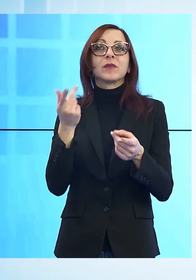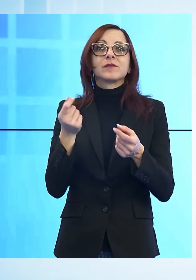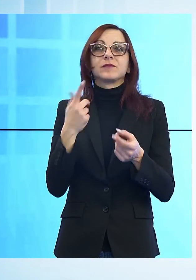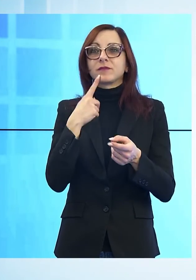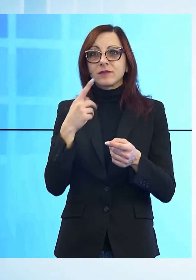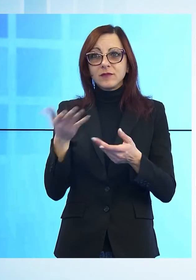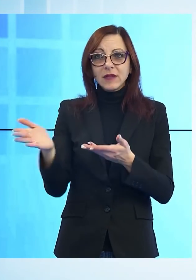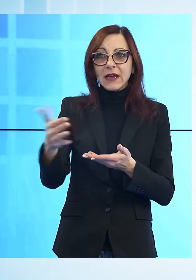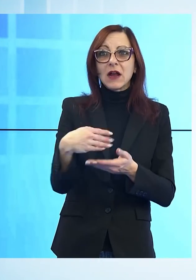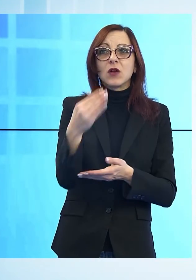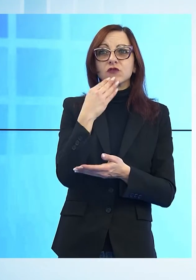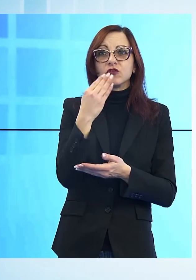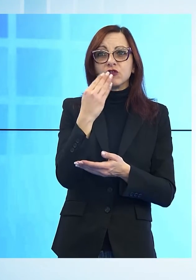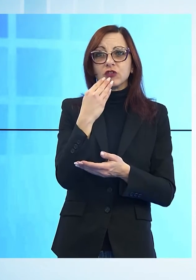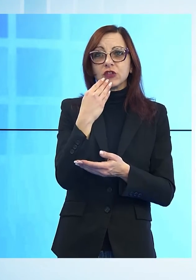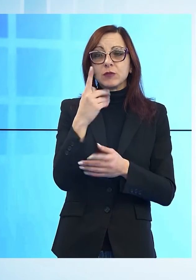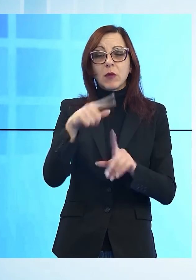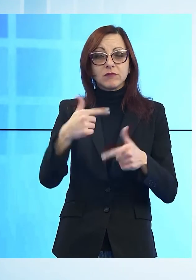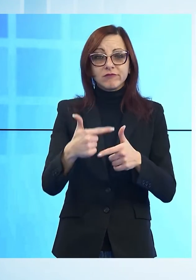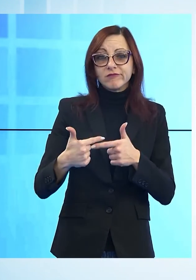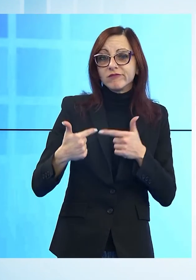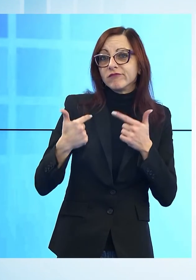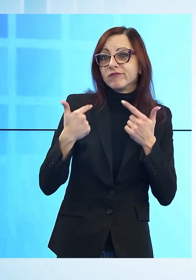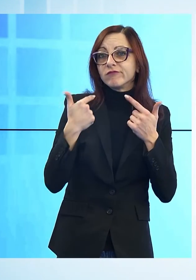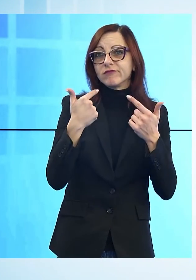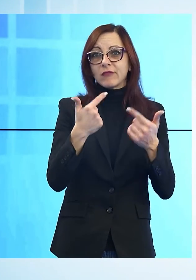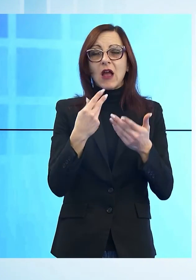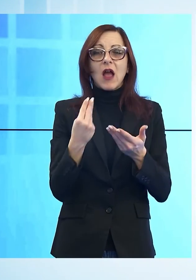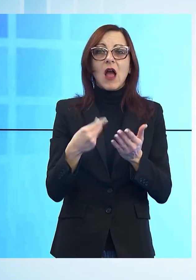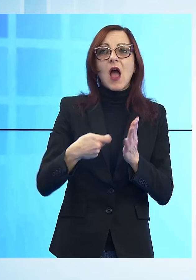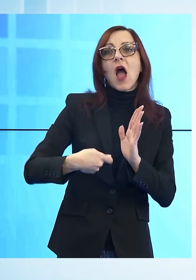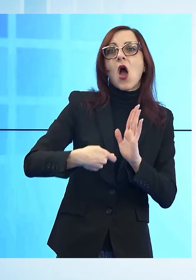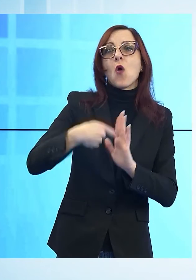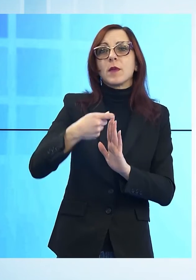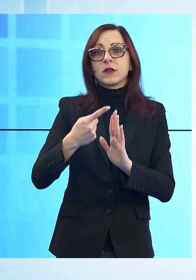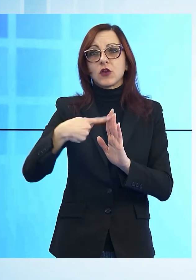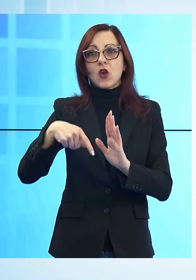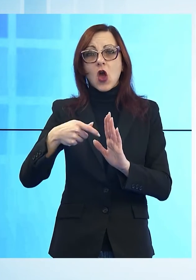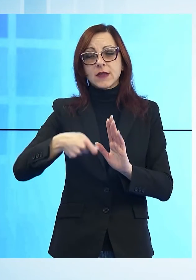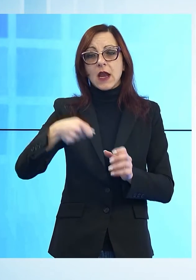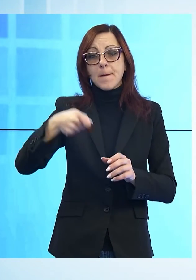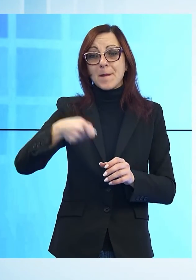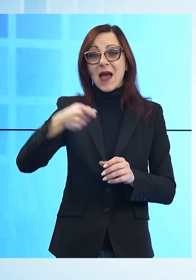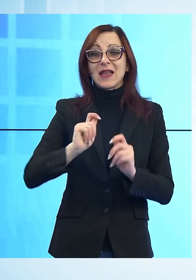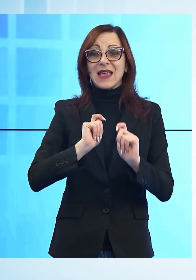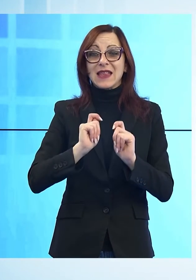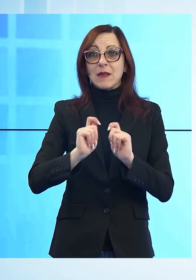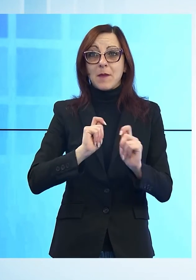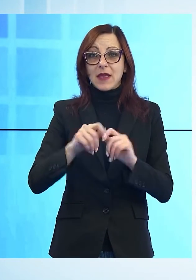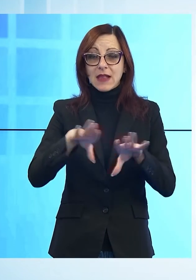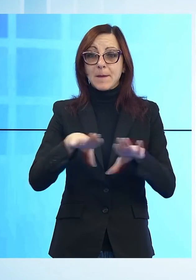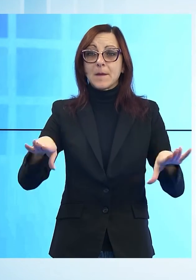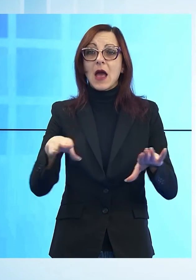alimentari che andranno ad incrementare quelli che sono i nostri pacchi della spesa nel nostro Banco